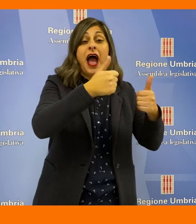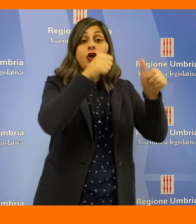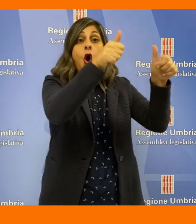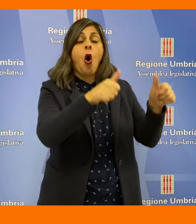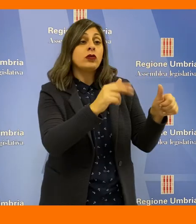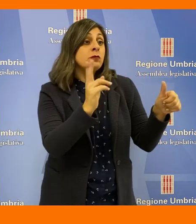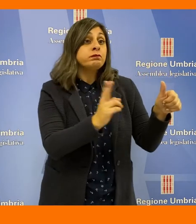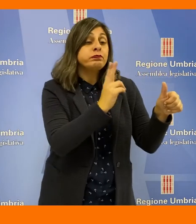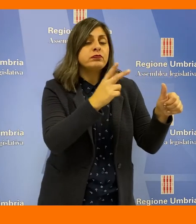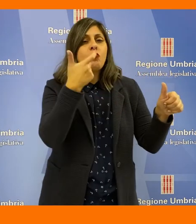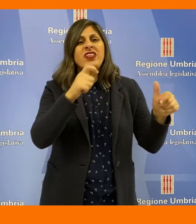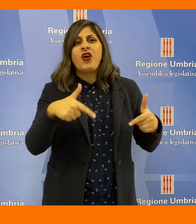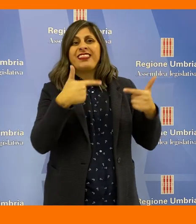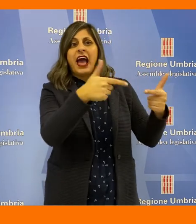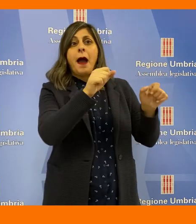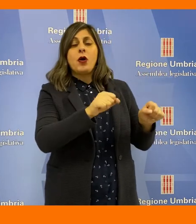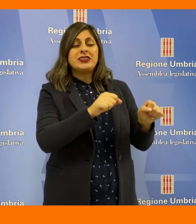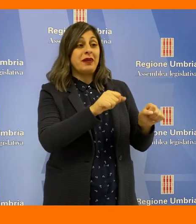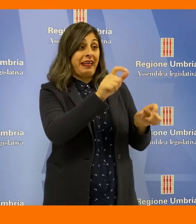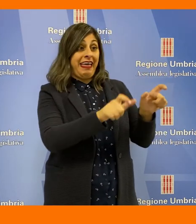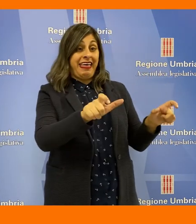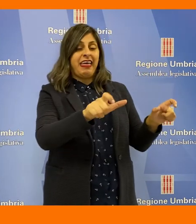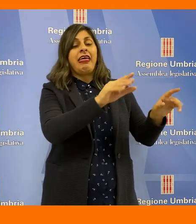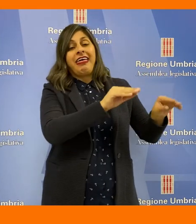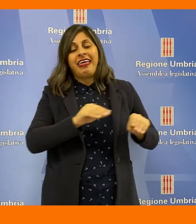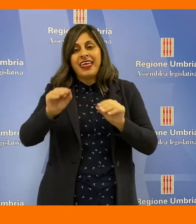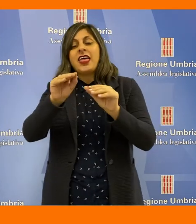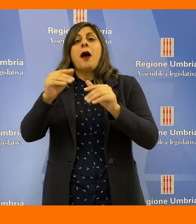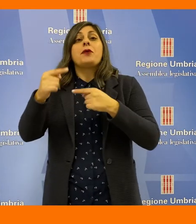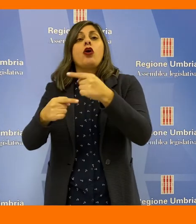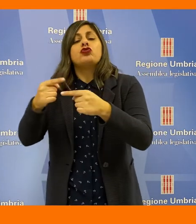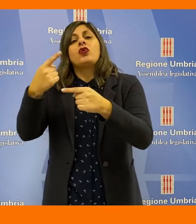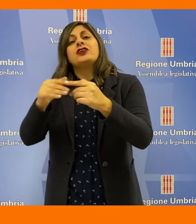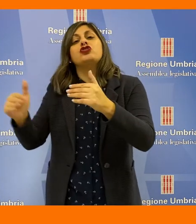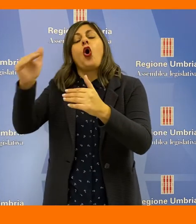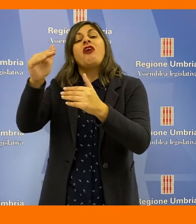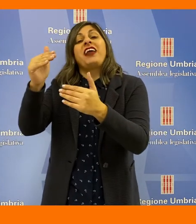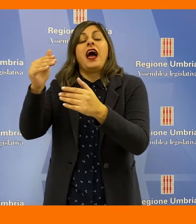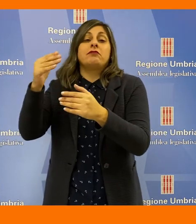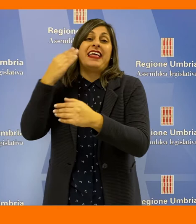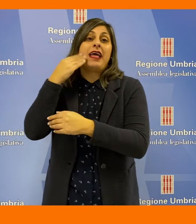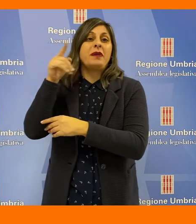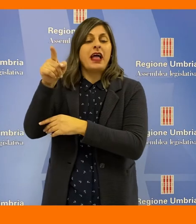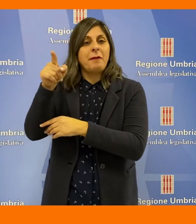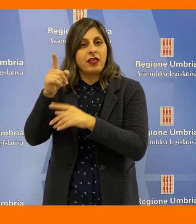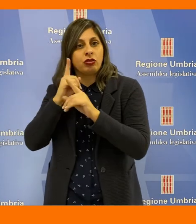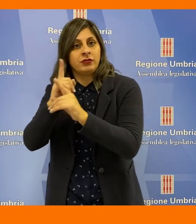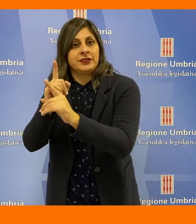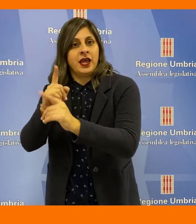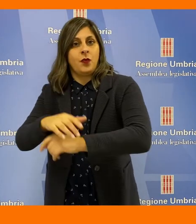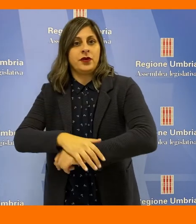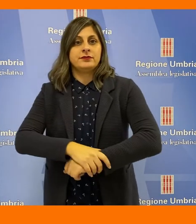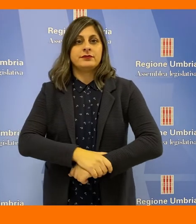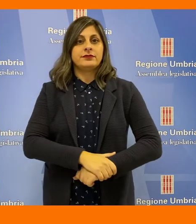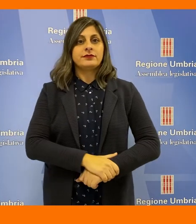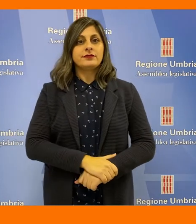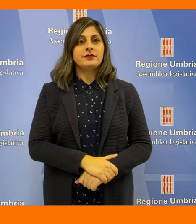assoggettabili a procedure concorsuali, per favorire a questi soggetti l'accesso alle procedure di sovraindebitamento.